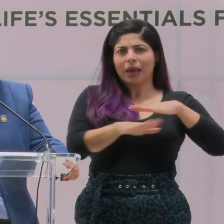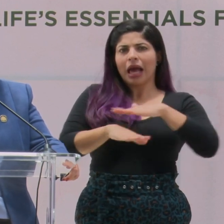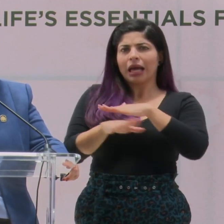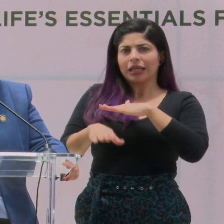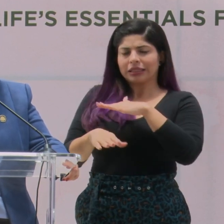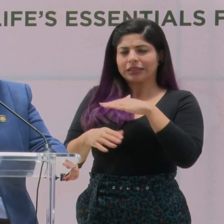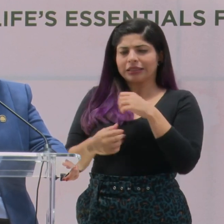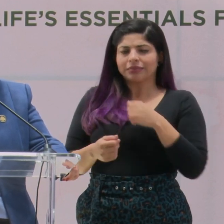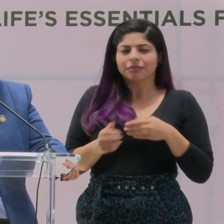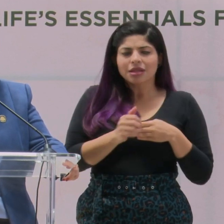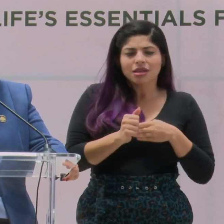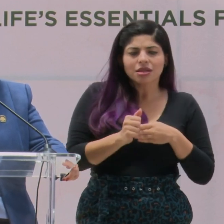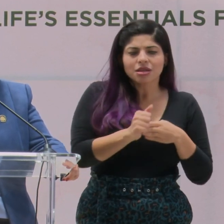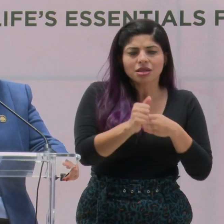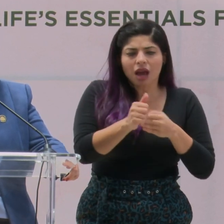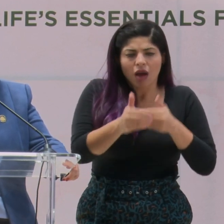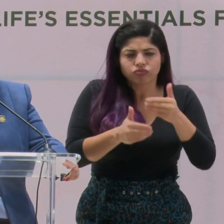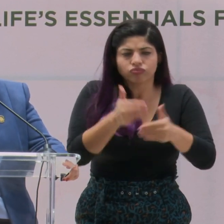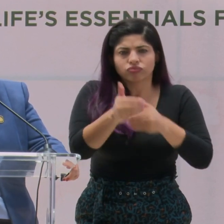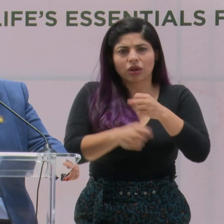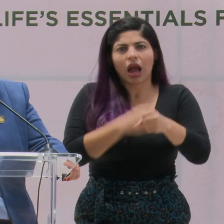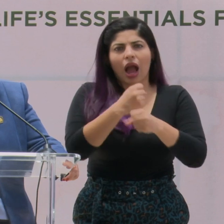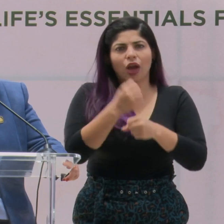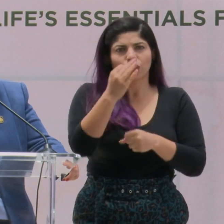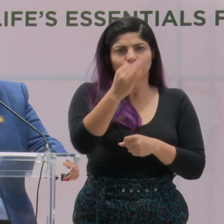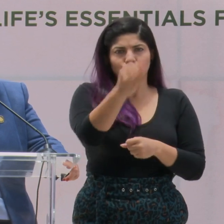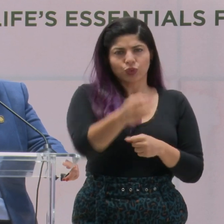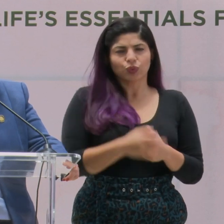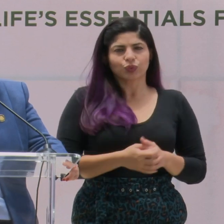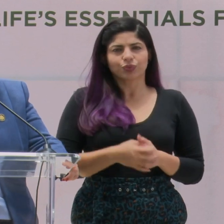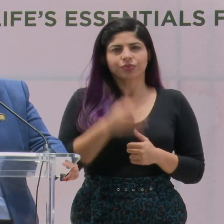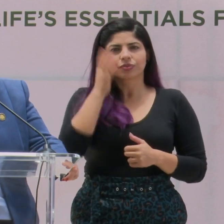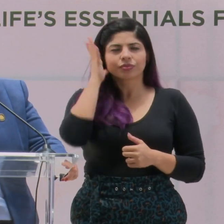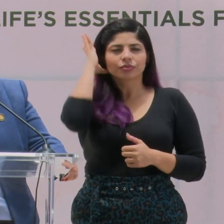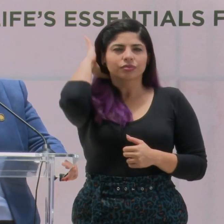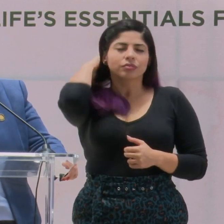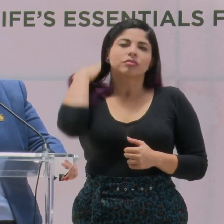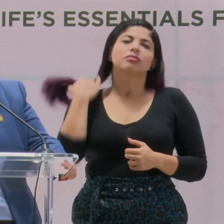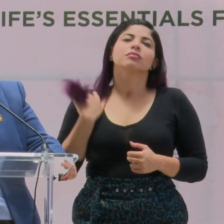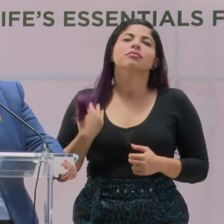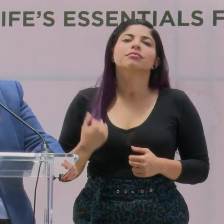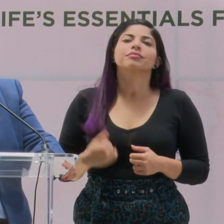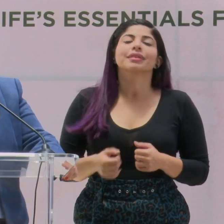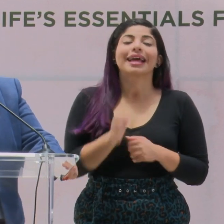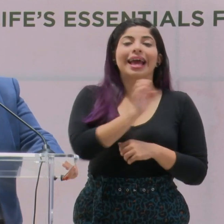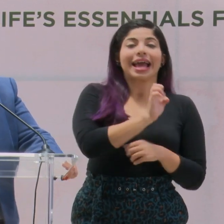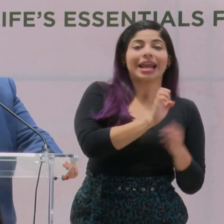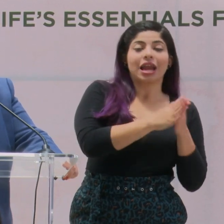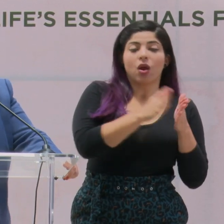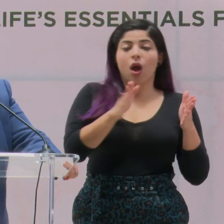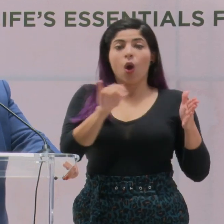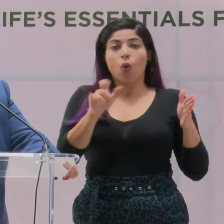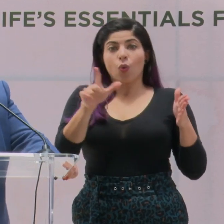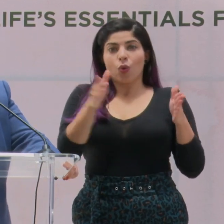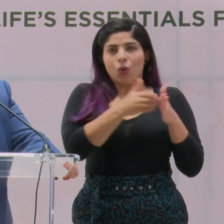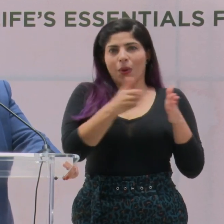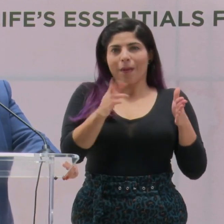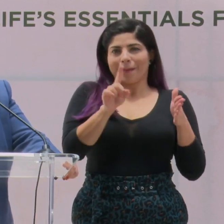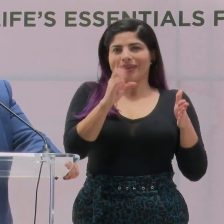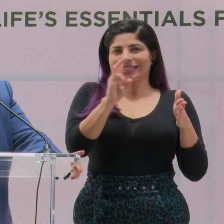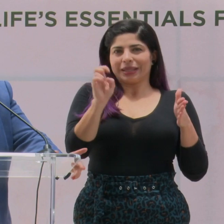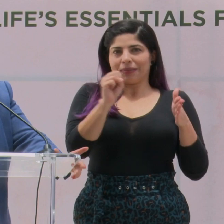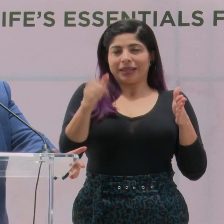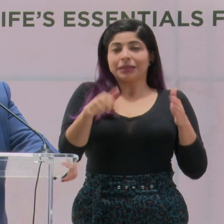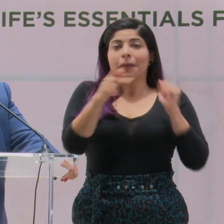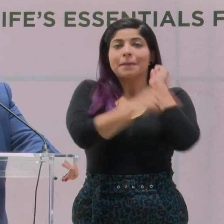van a guiar a través de los años que vienen. De enero a julio, los siete primeros meses, el país